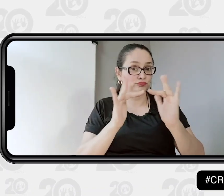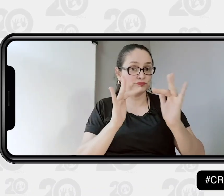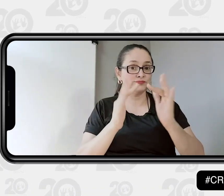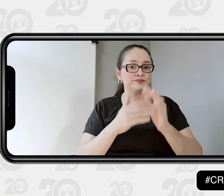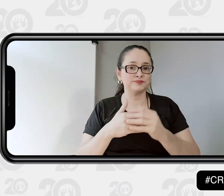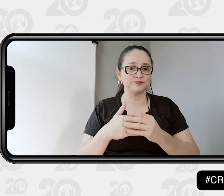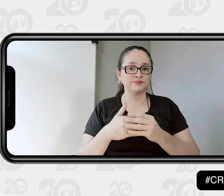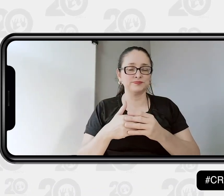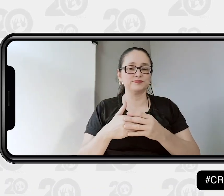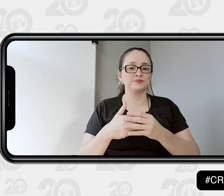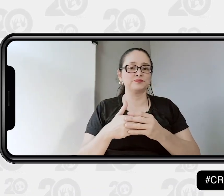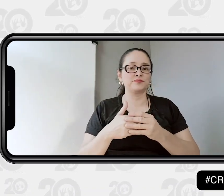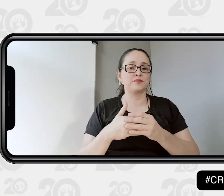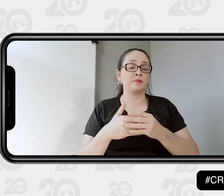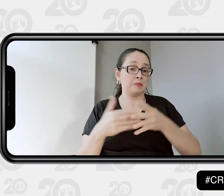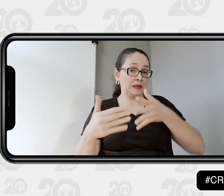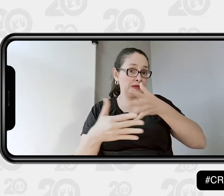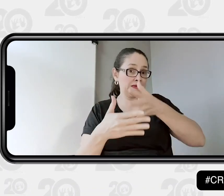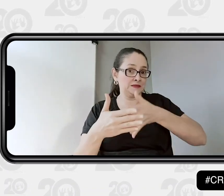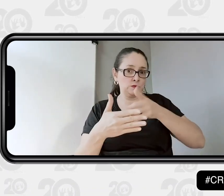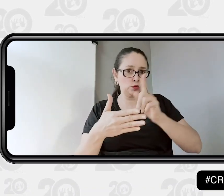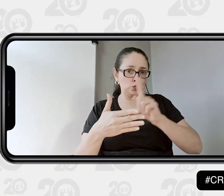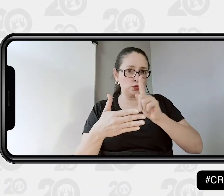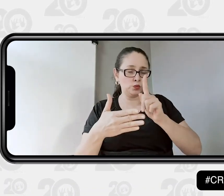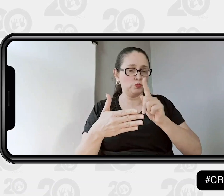allí ingreso, ingreso al Centro de Relevo.